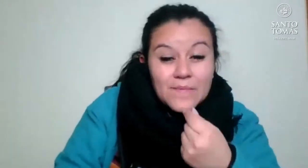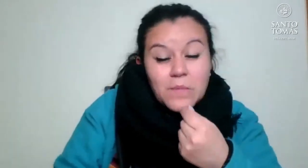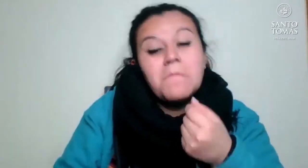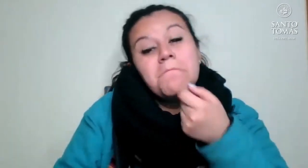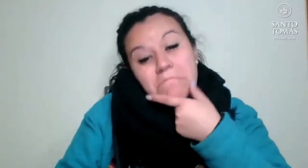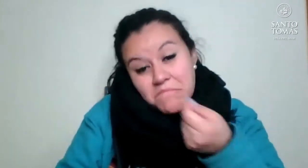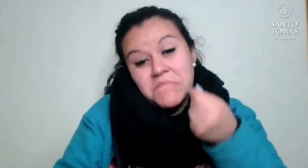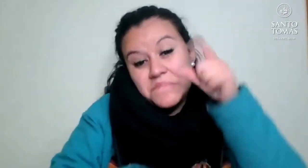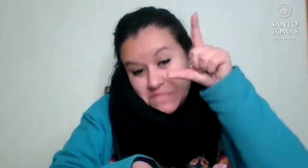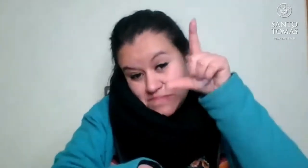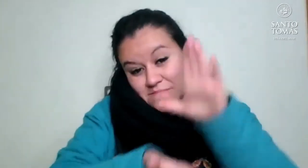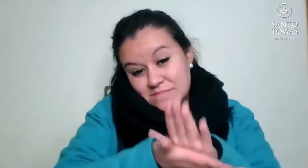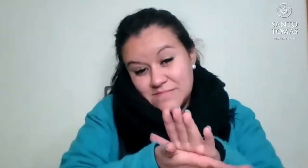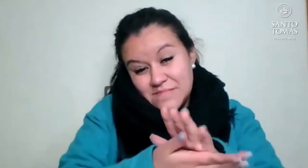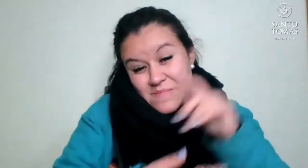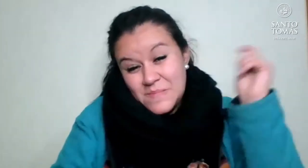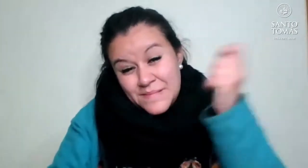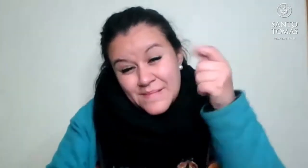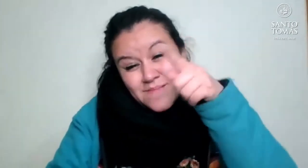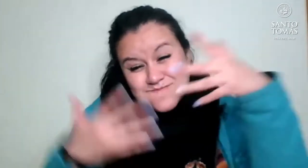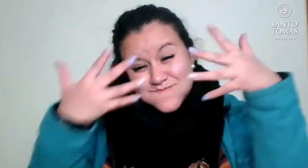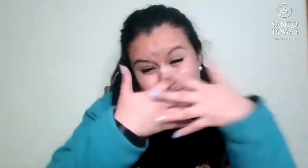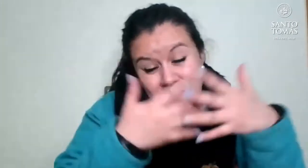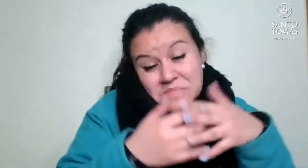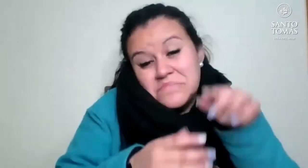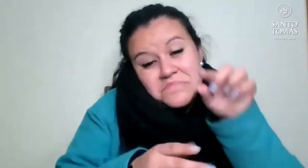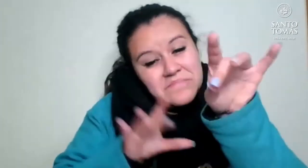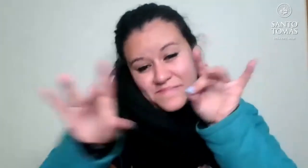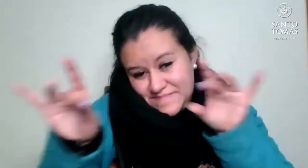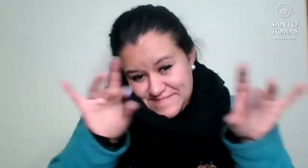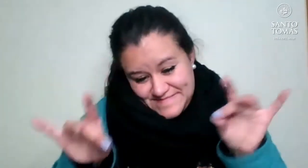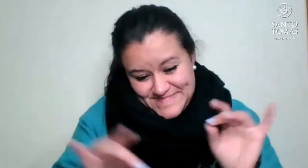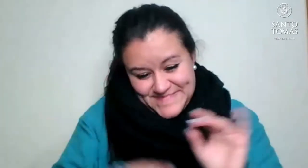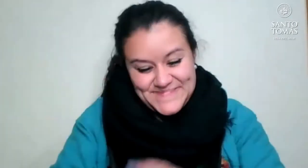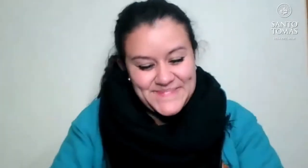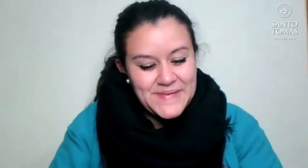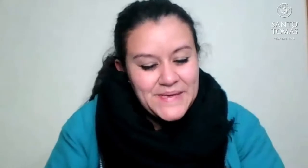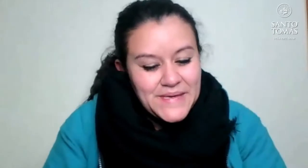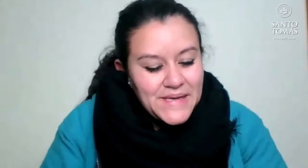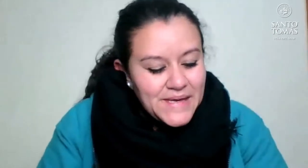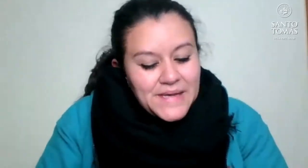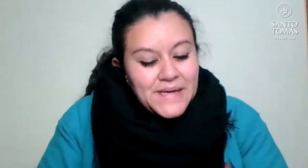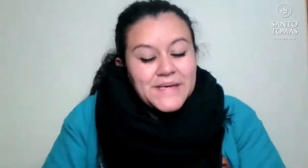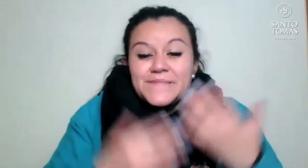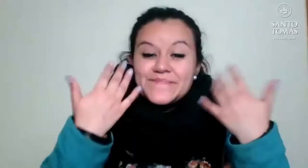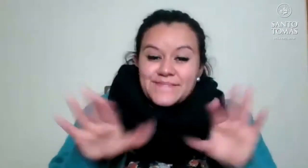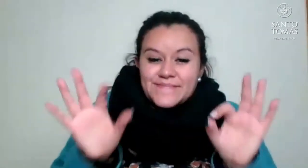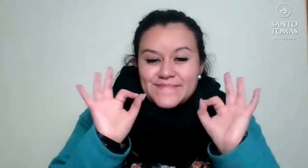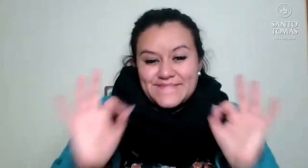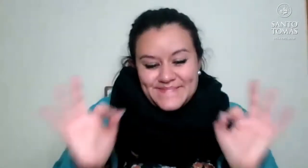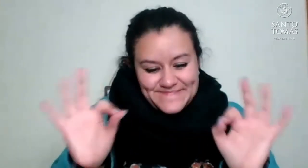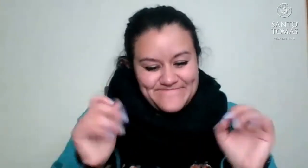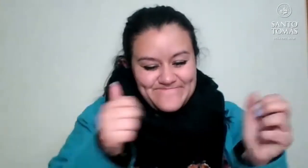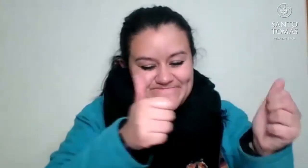Pero ustedes van a entender. Depende de lo que estén señalando y a qué se refieren. Para que no se confundan. Bien. Perfecto. Bien.